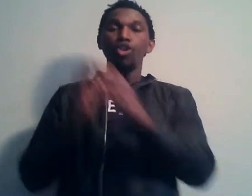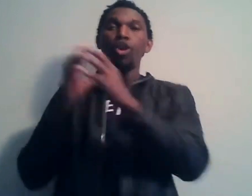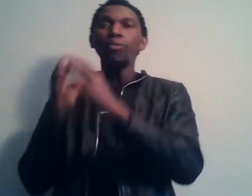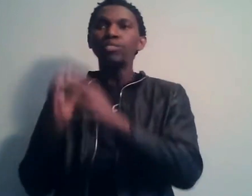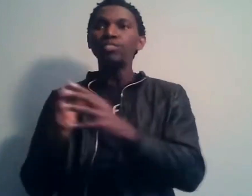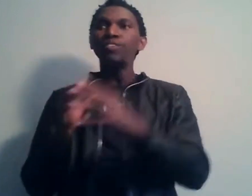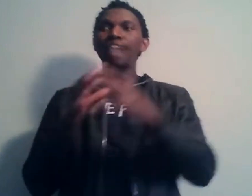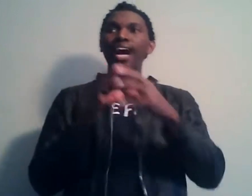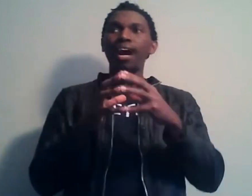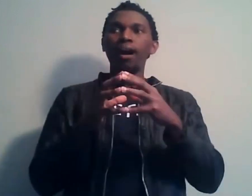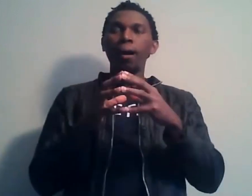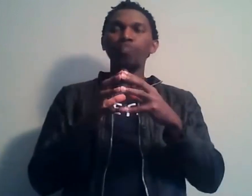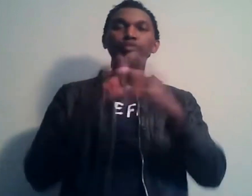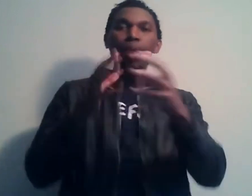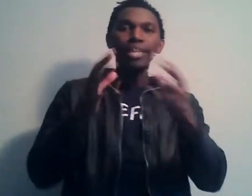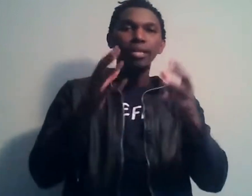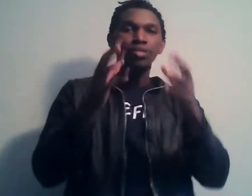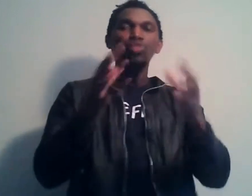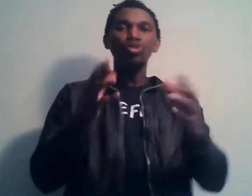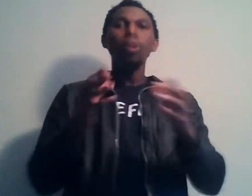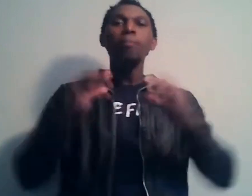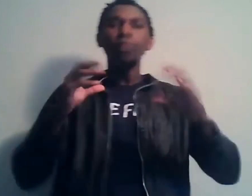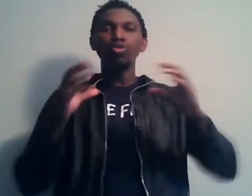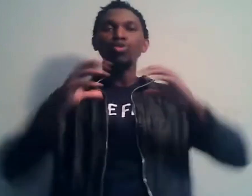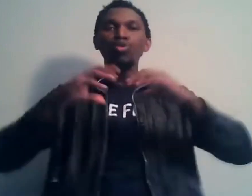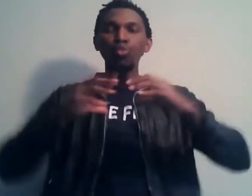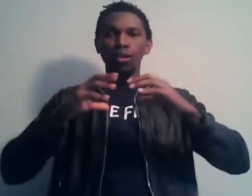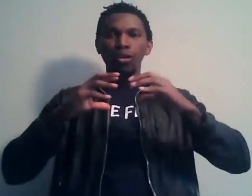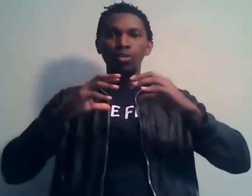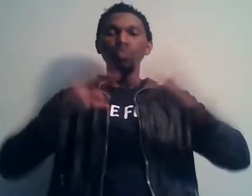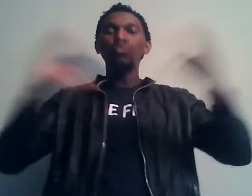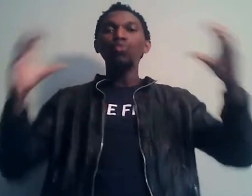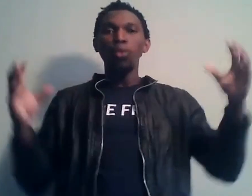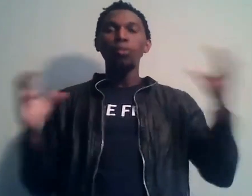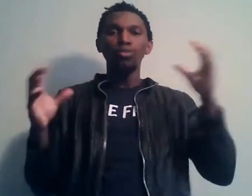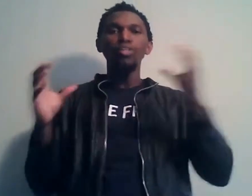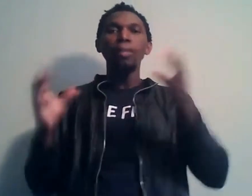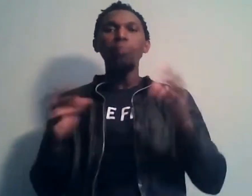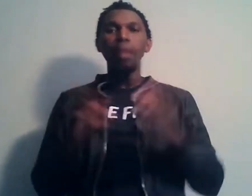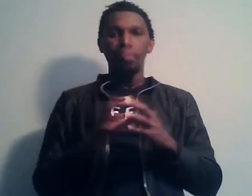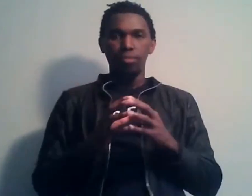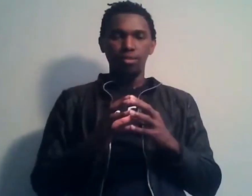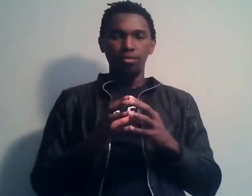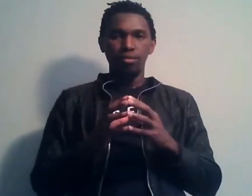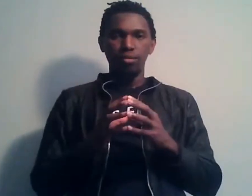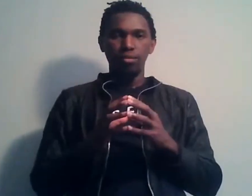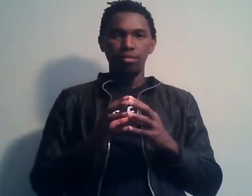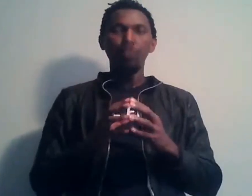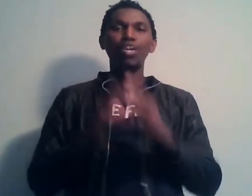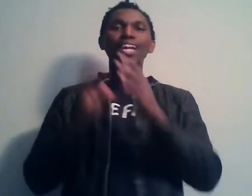leur motiver à voir des solutions même lorsque tout autour montre que des problèmes. Voilà